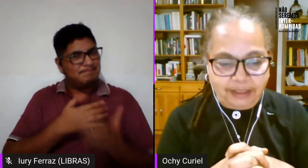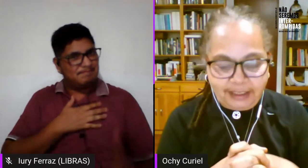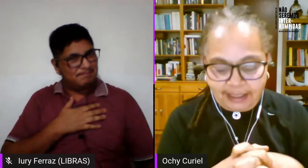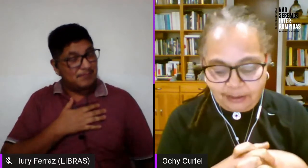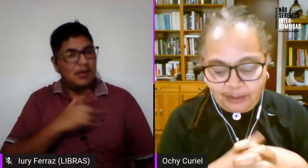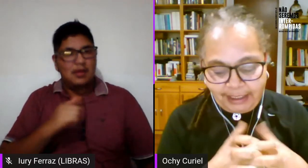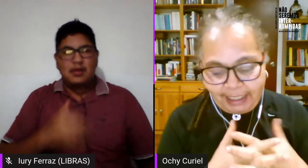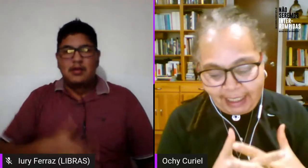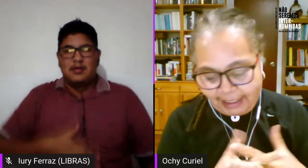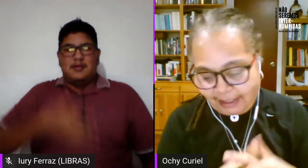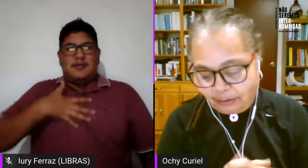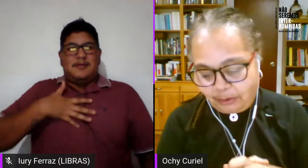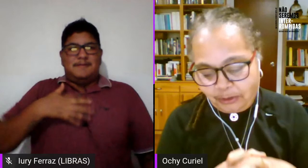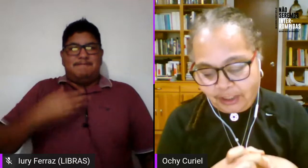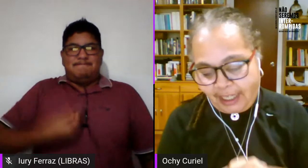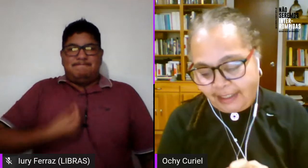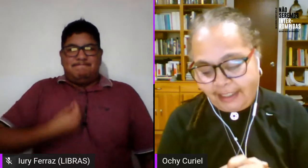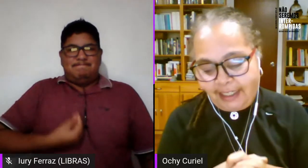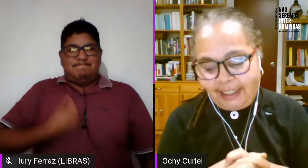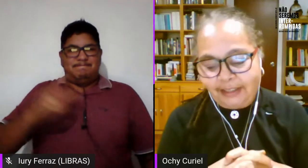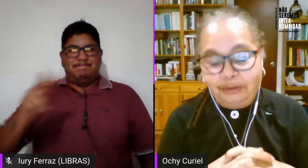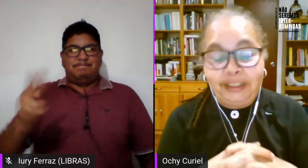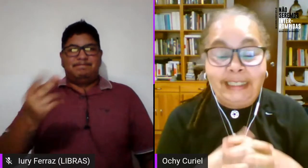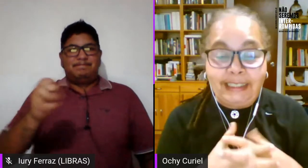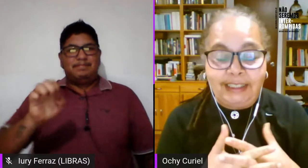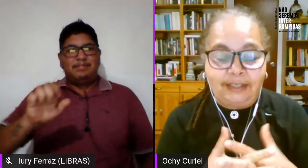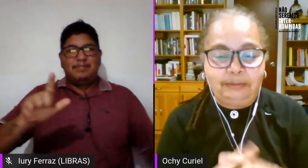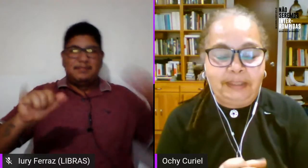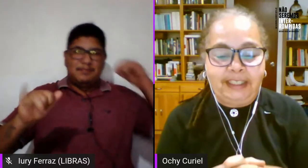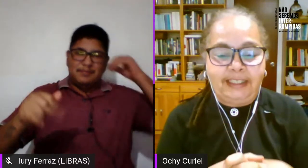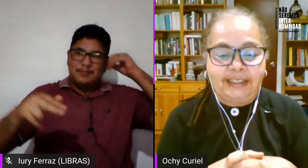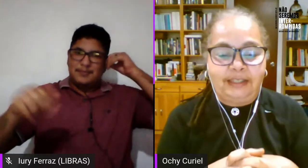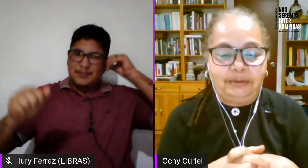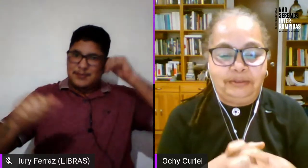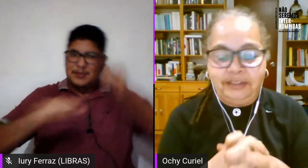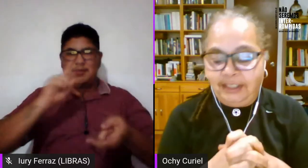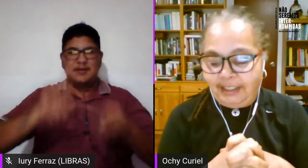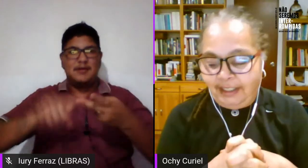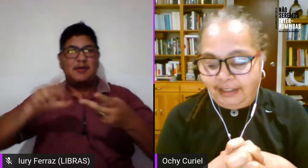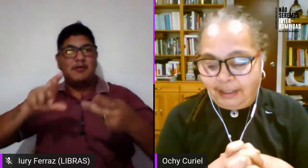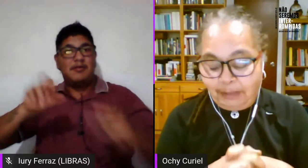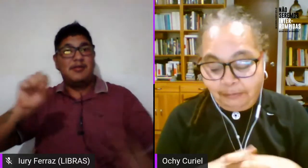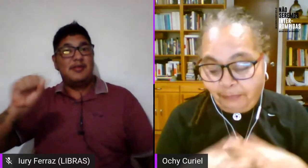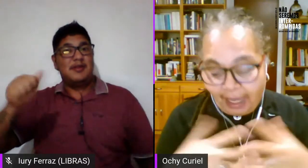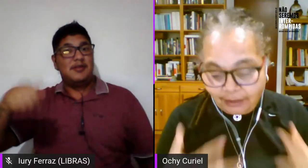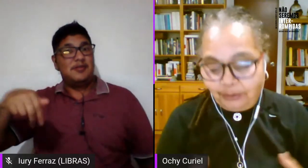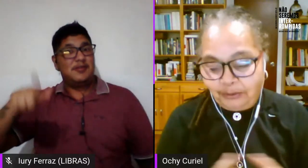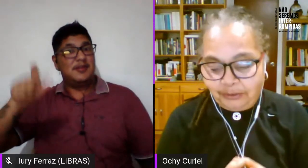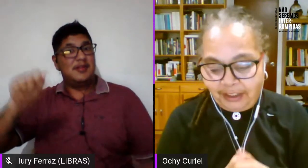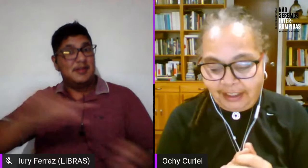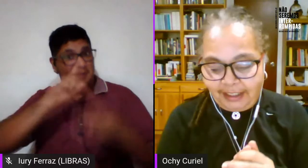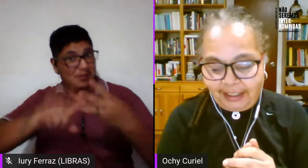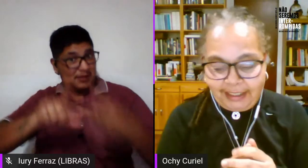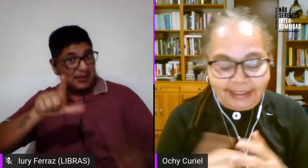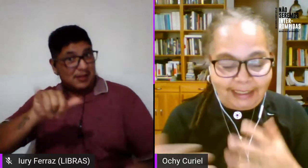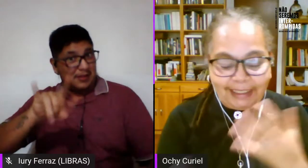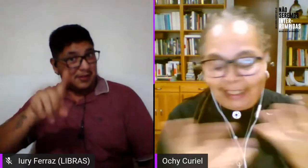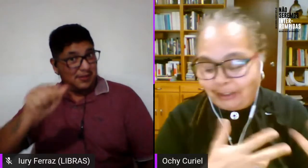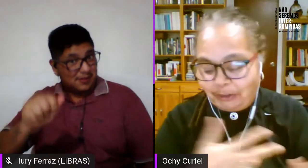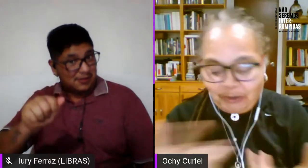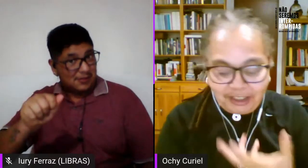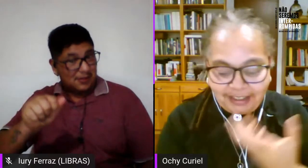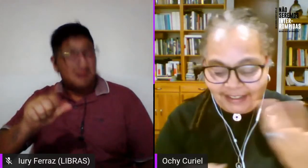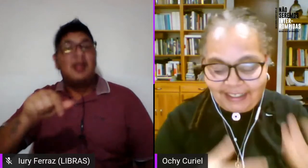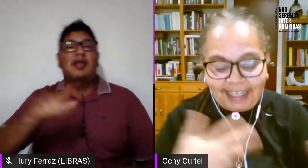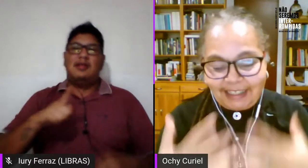prazer para mim estar com Eliana com Rosângela com Lídia companheiras que eu também faço inter